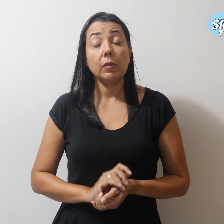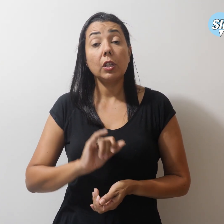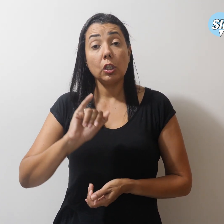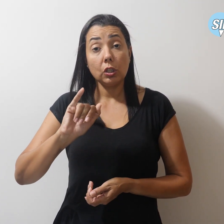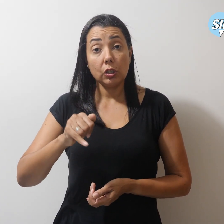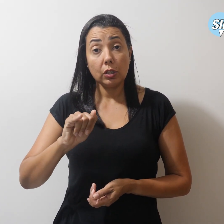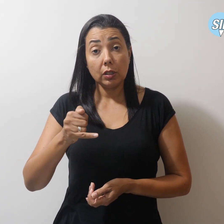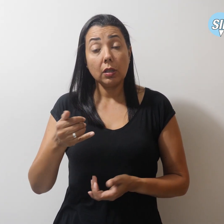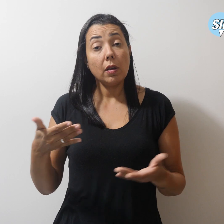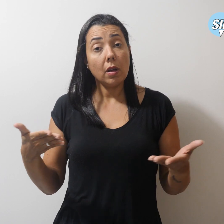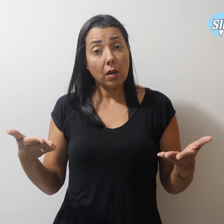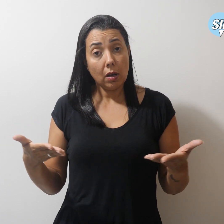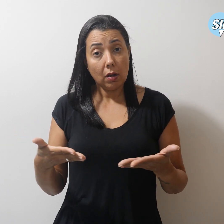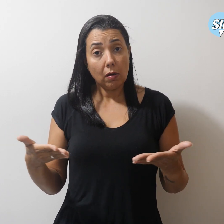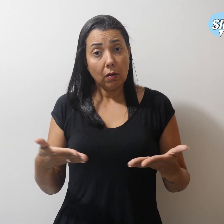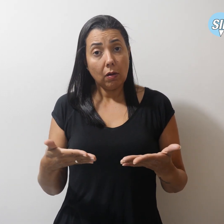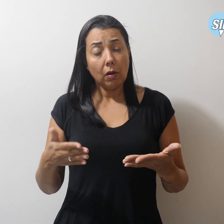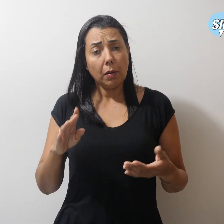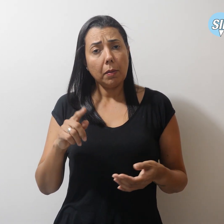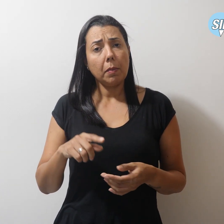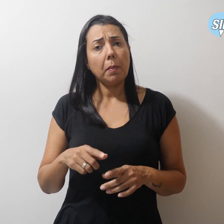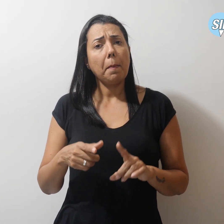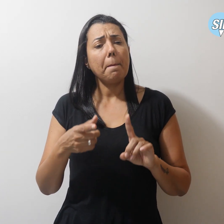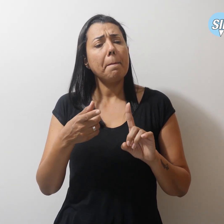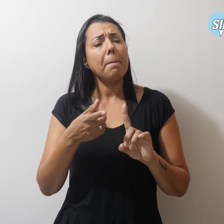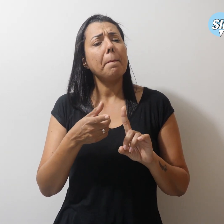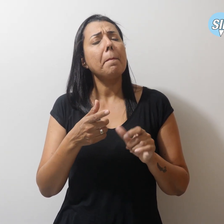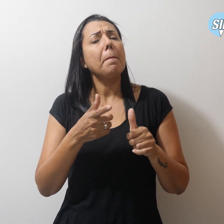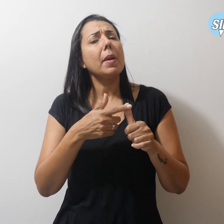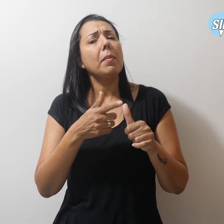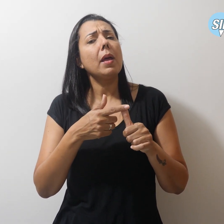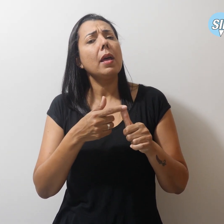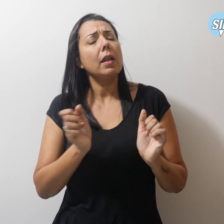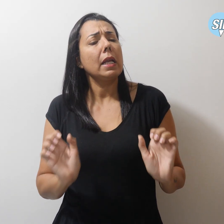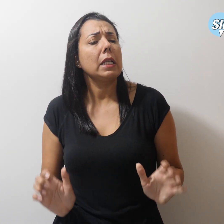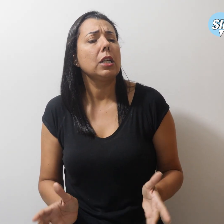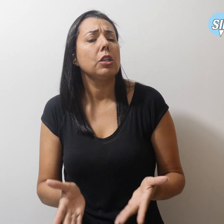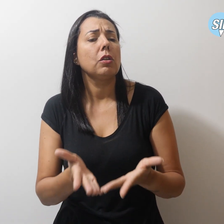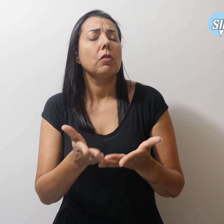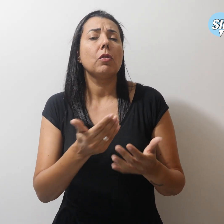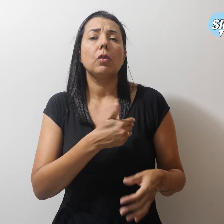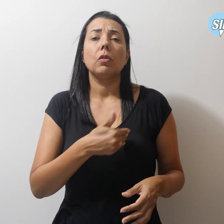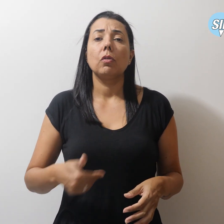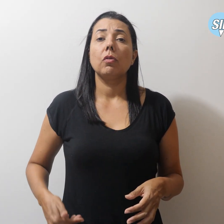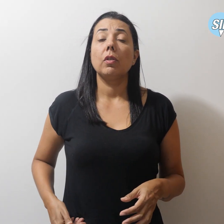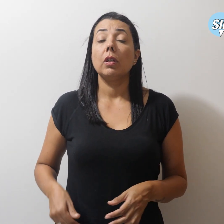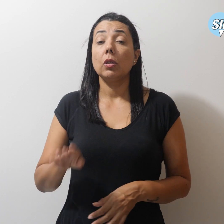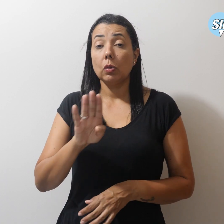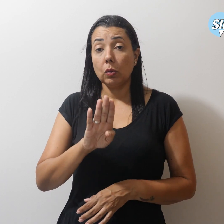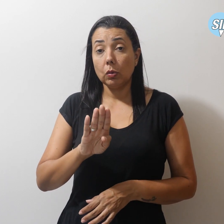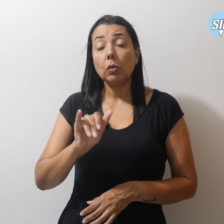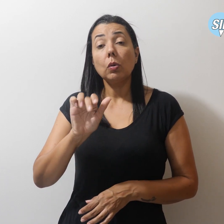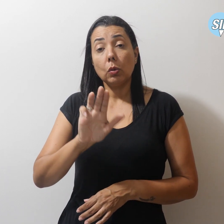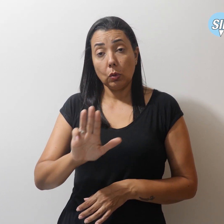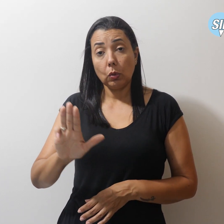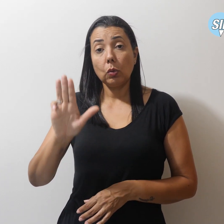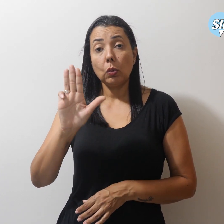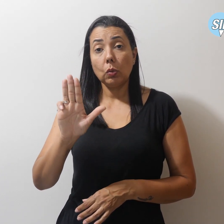deste ano, uma das primeiras iniciativas do governo Lula III foi a desmilitarização